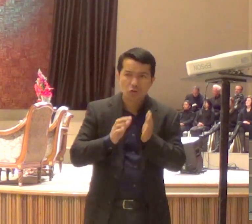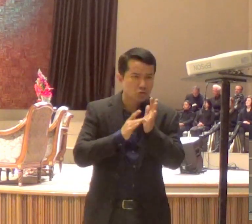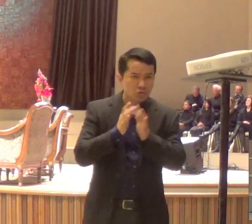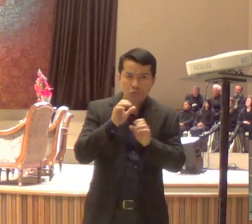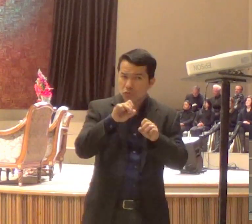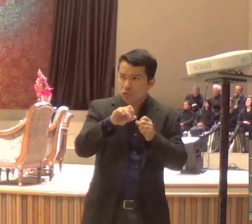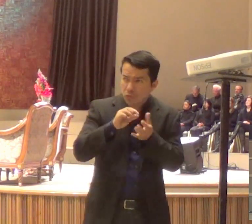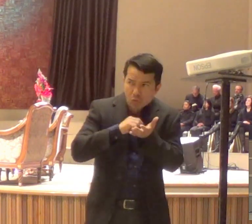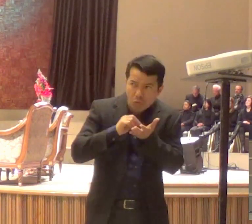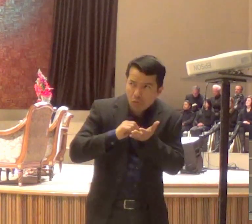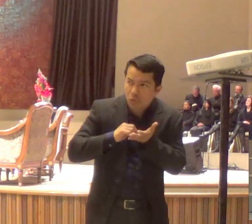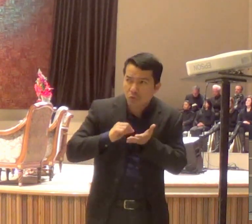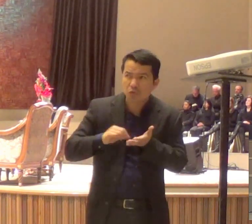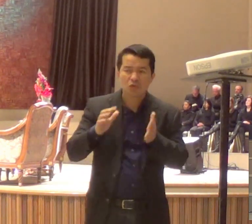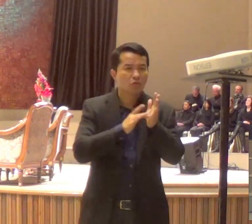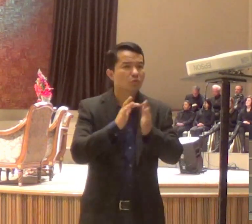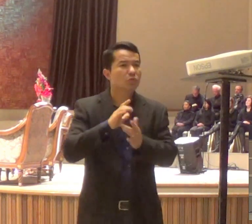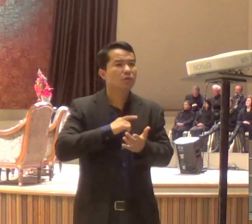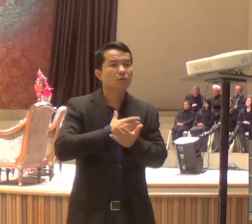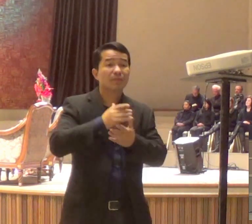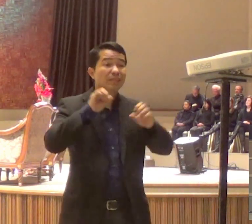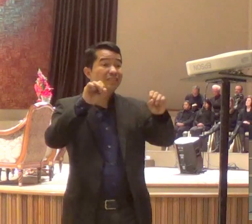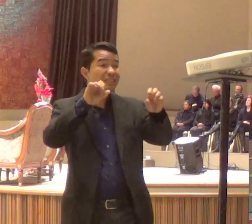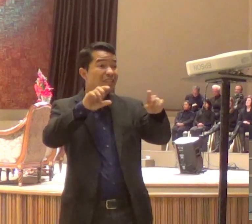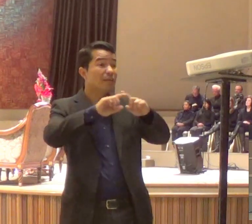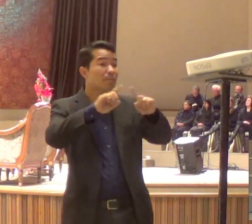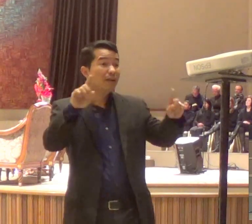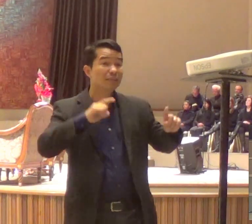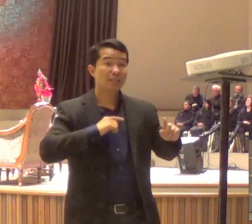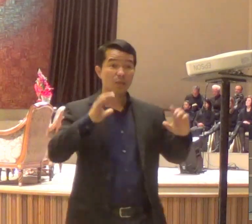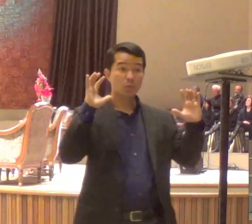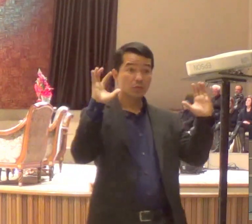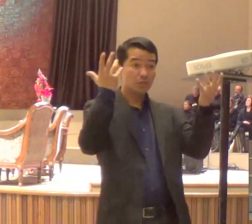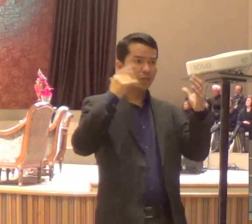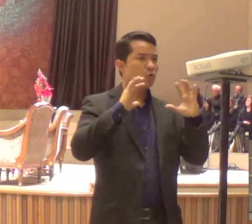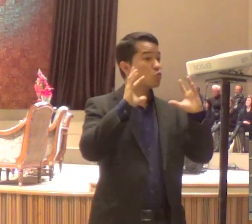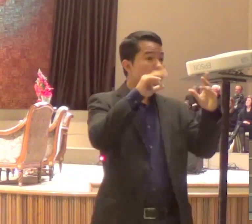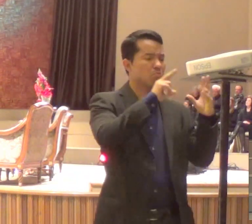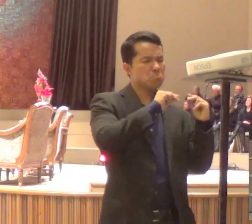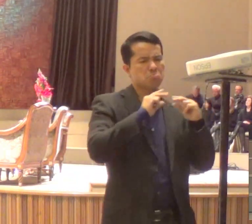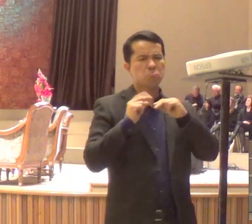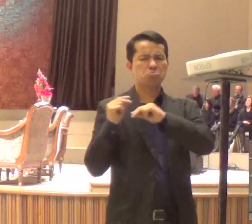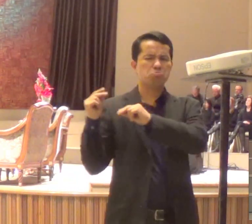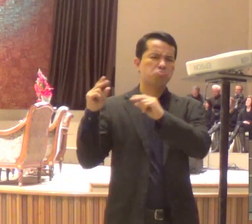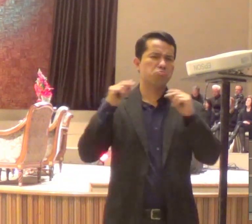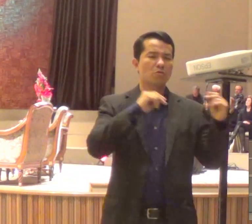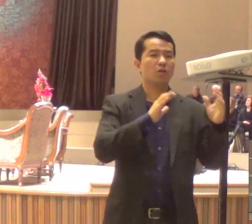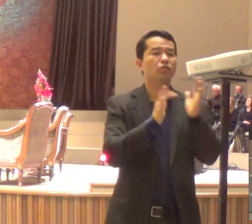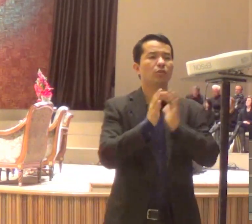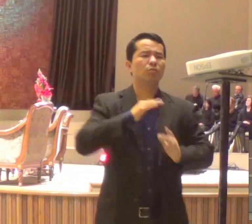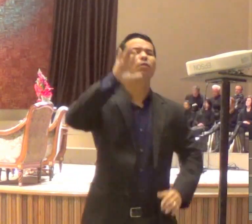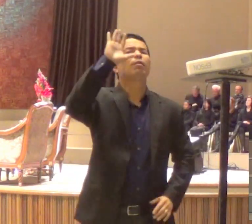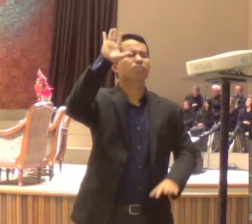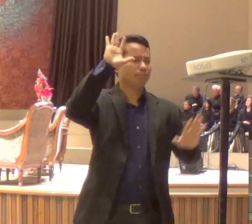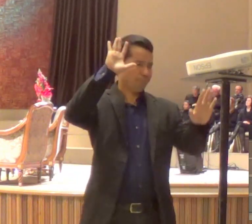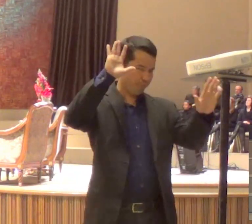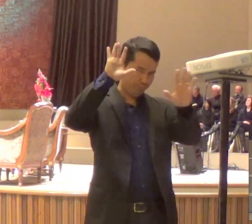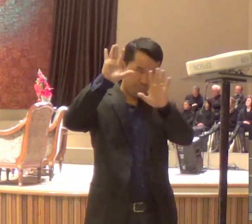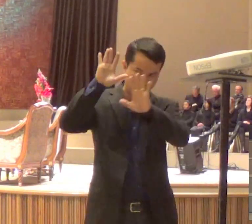ensinando isso. Mas no meio dessa conversa toda, diz assim, olha, mas tem um problema. Tem uma